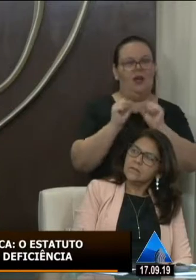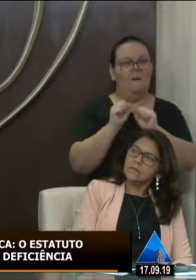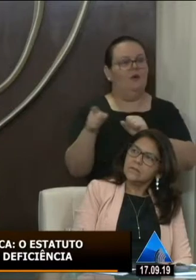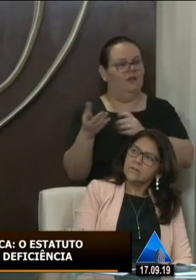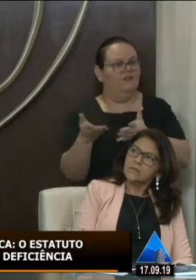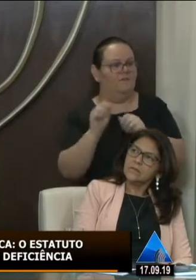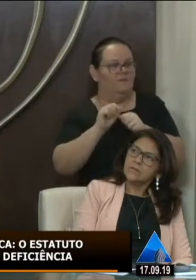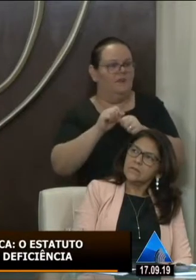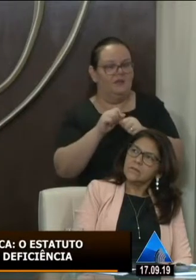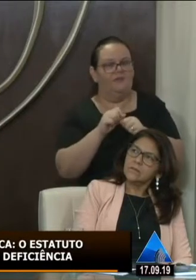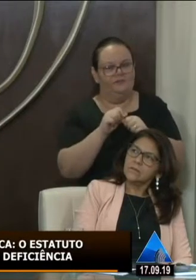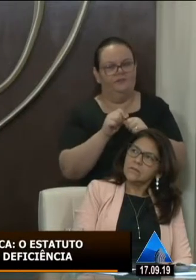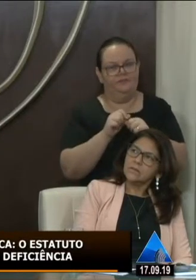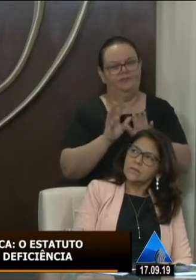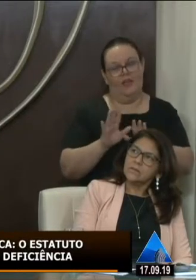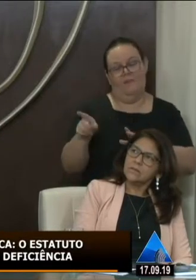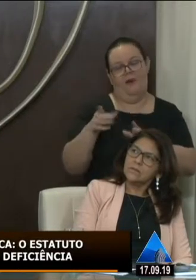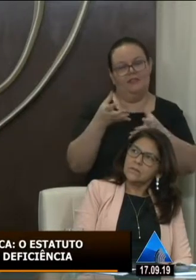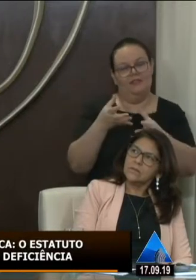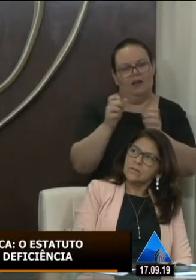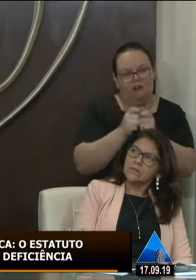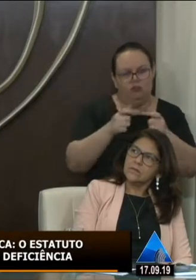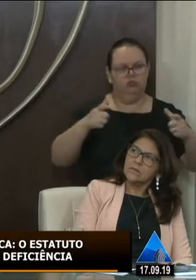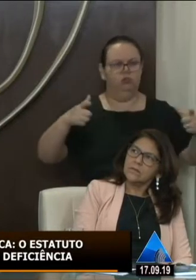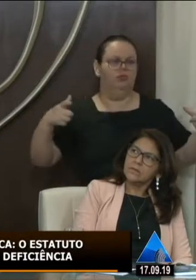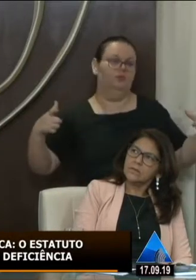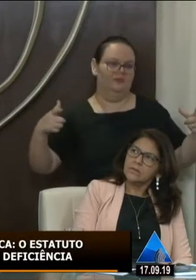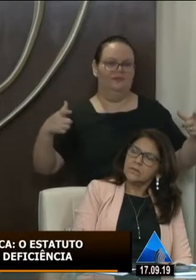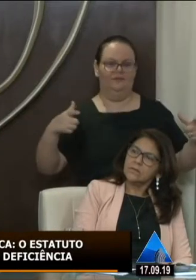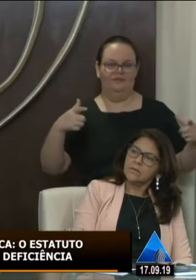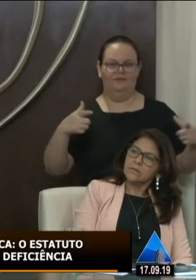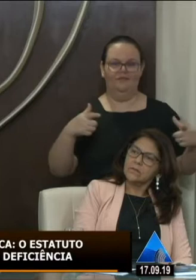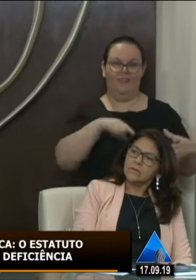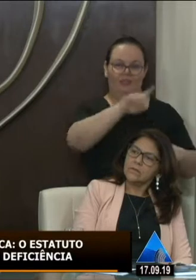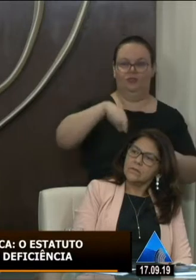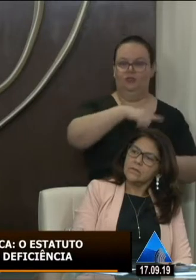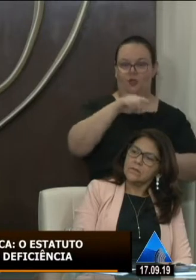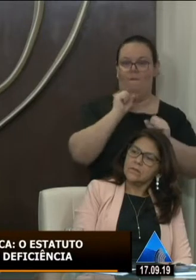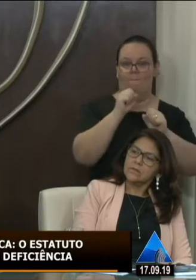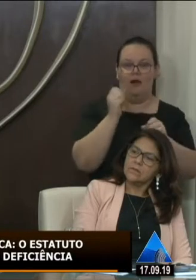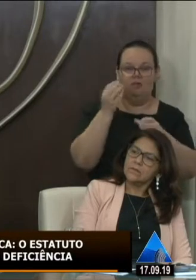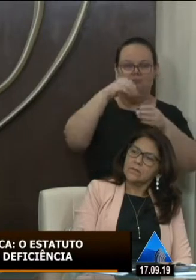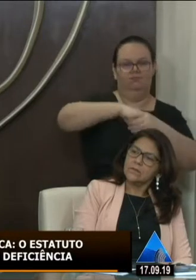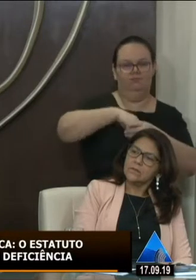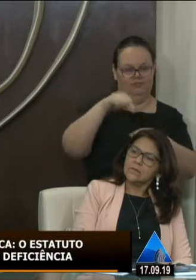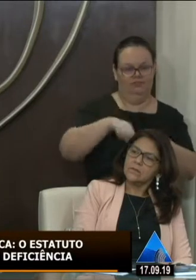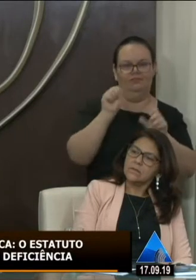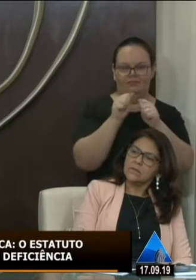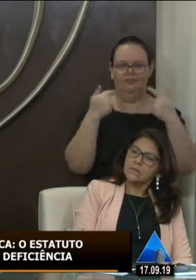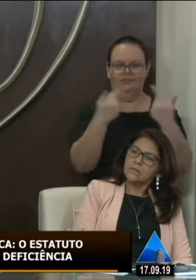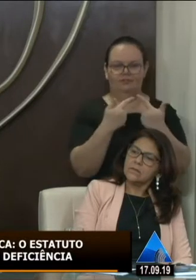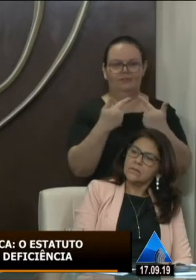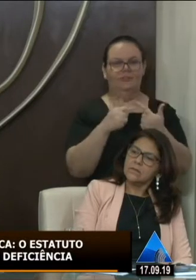isso como é comum e como é praxe mas eu gostaria de abrir esse espaço de discussão aqui nessa audiência pública para que